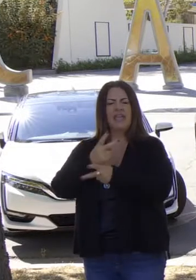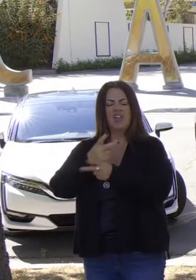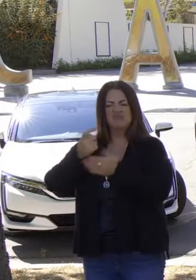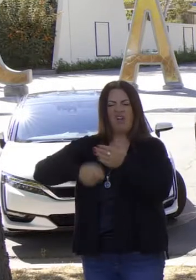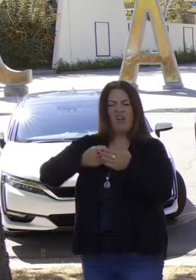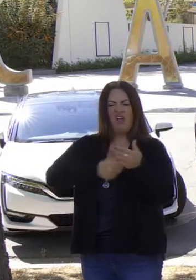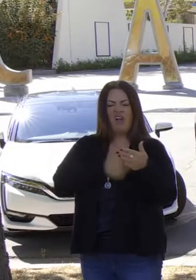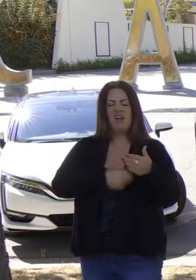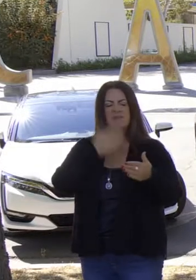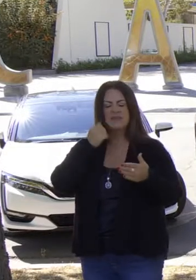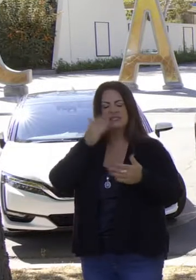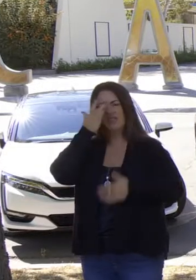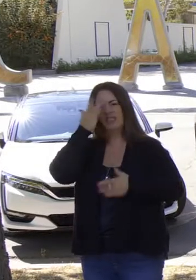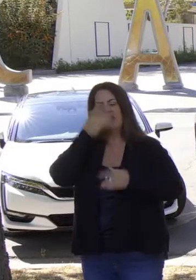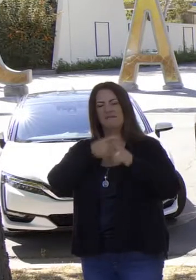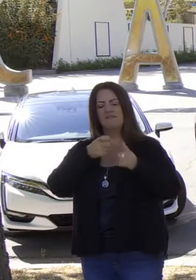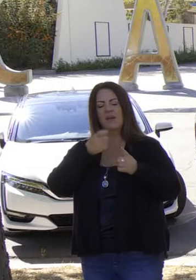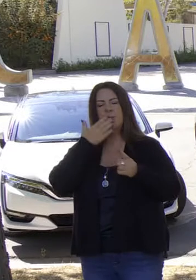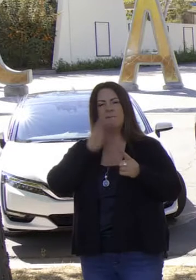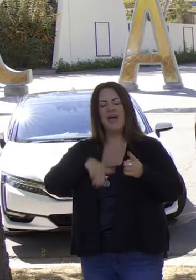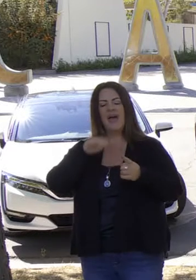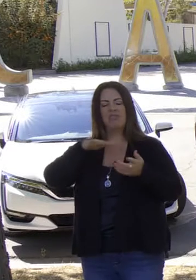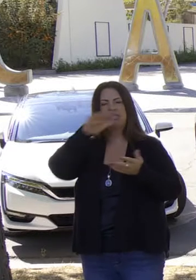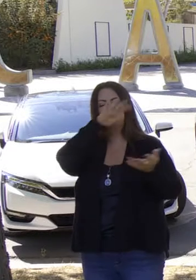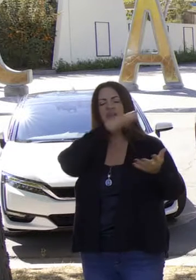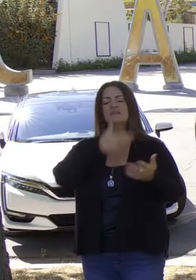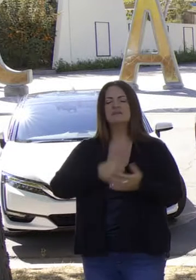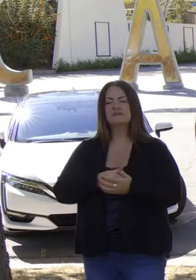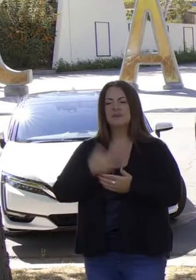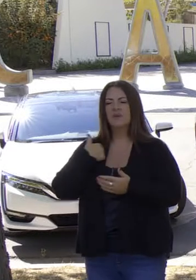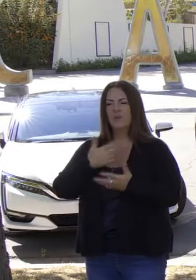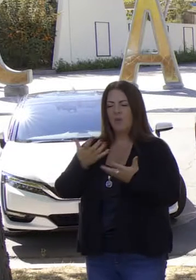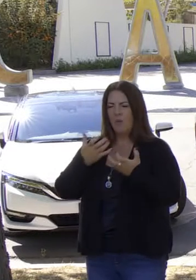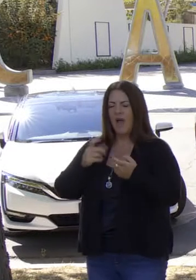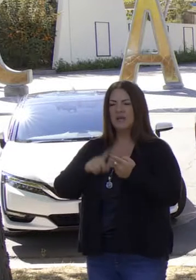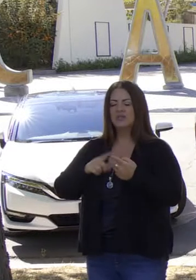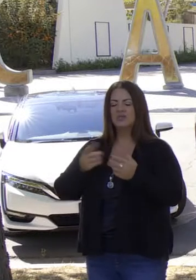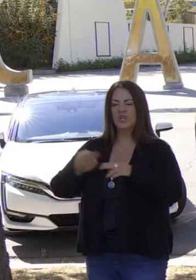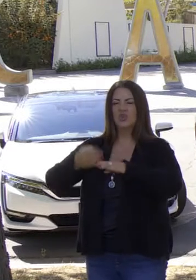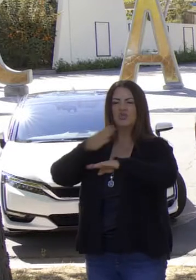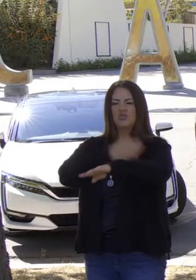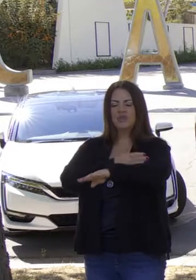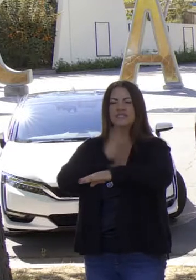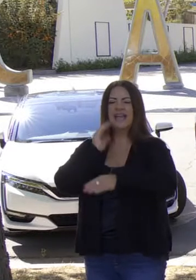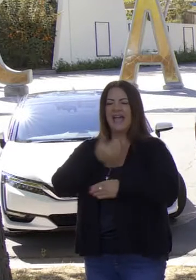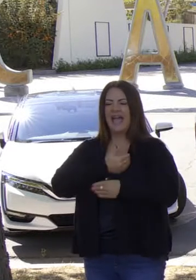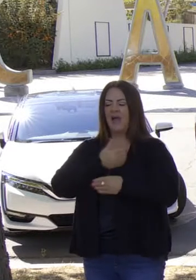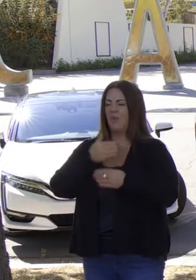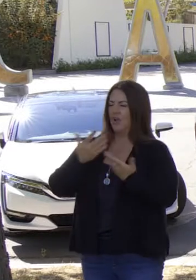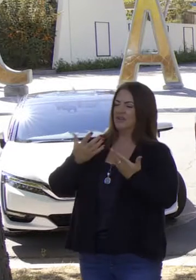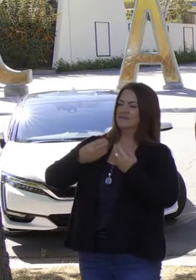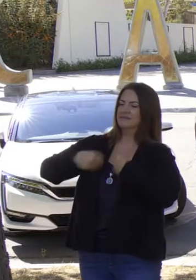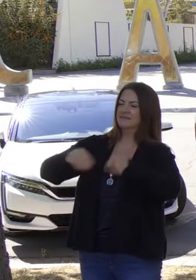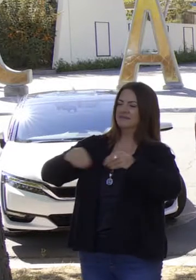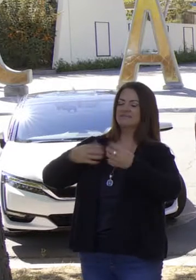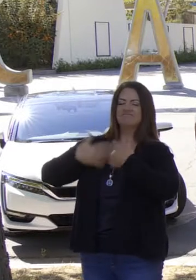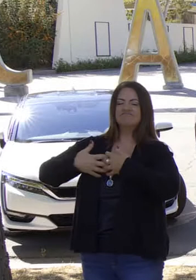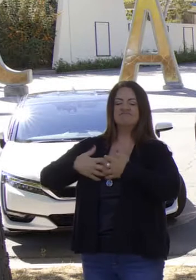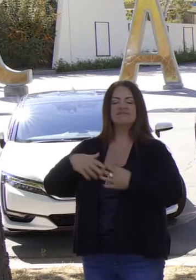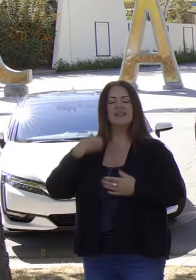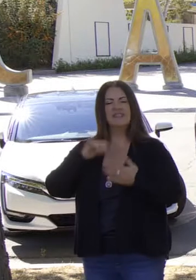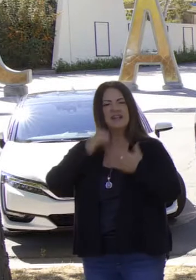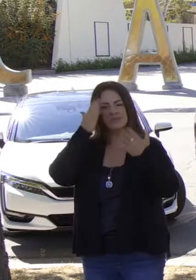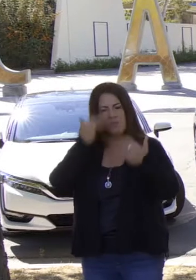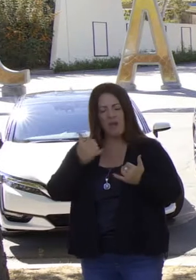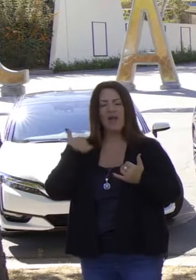costos reducidos de energía y queremos aumentar nuestra base de producción y nuestras exportaciones. Esto